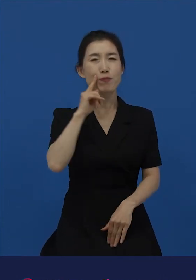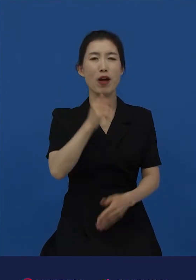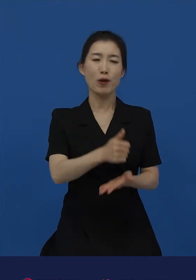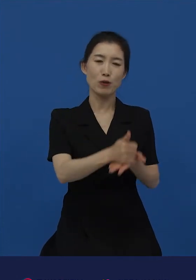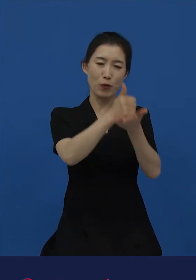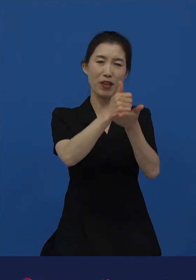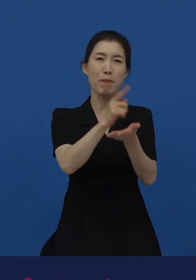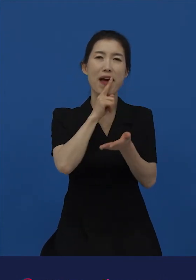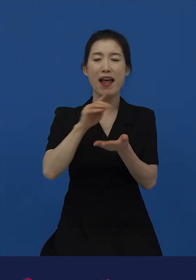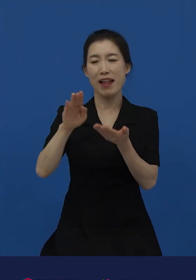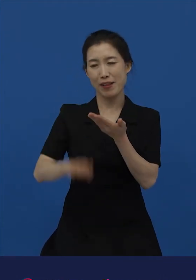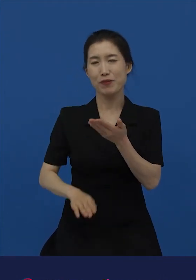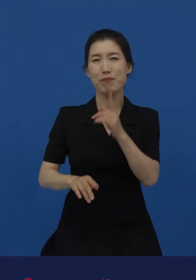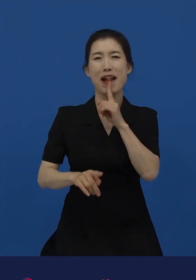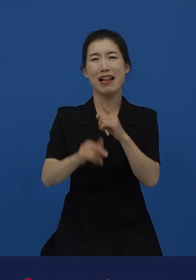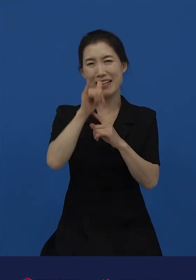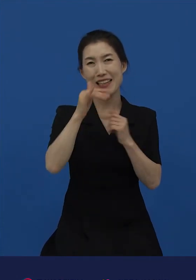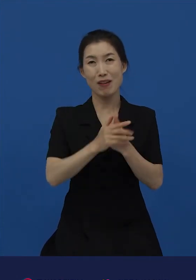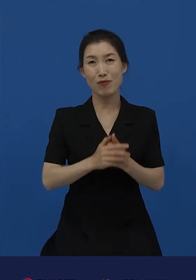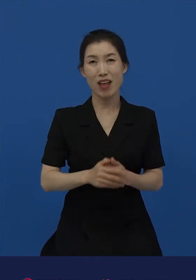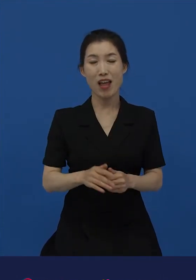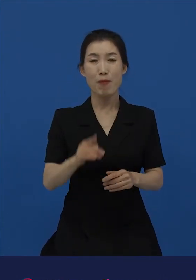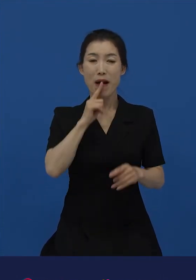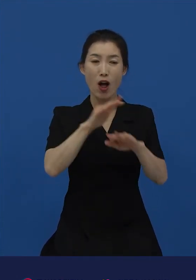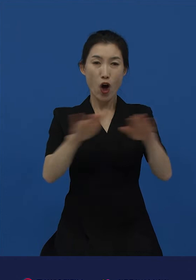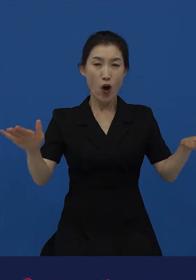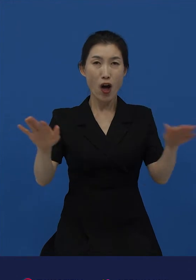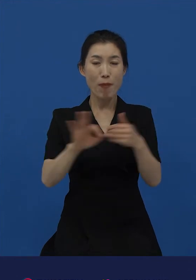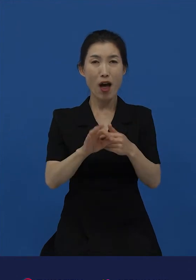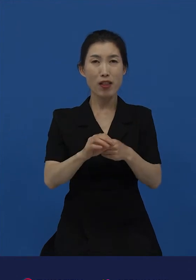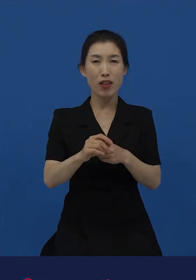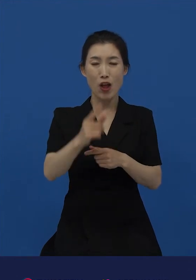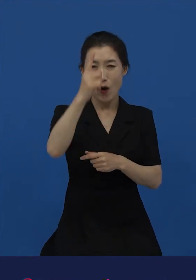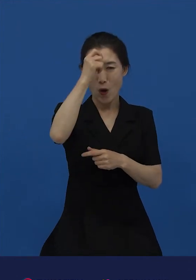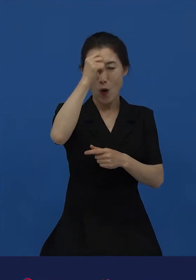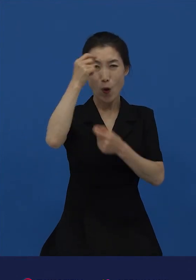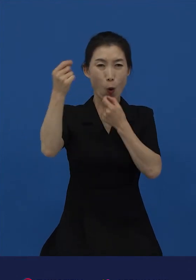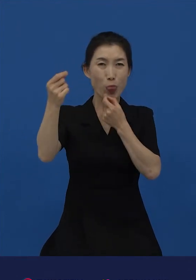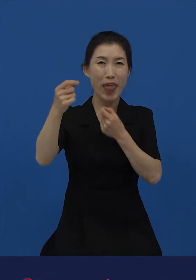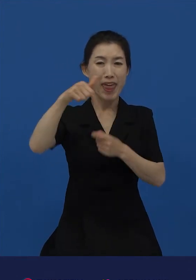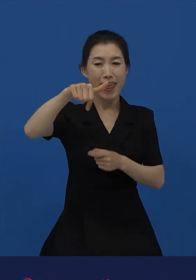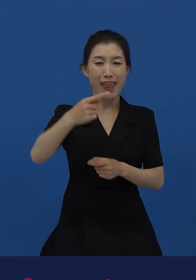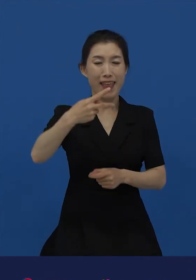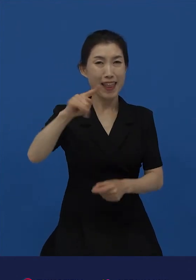과연 누가 누구의 꼰대가 될 수 있을까요? 또 서로 반말을 하는 관계에서